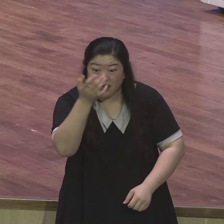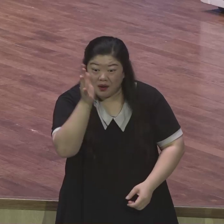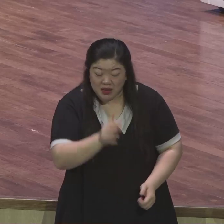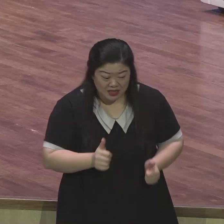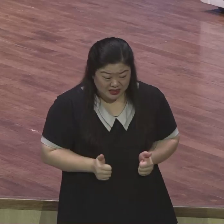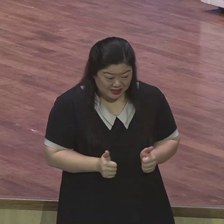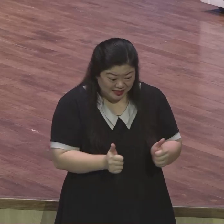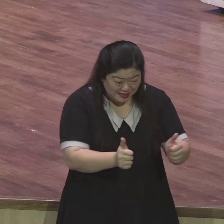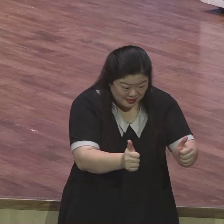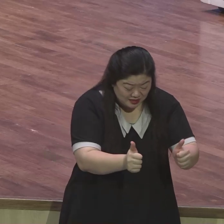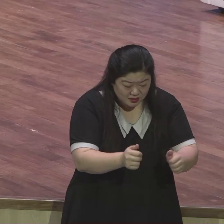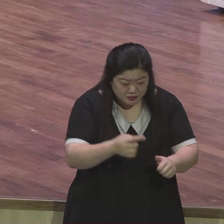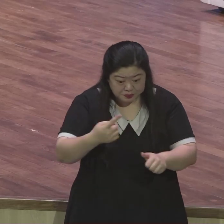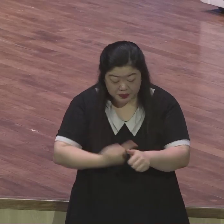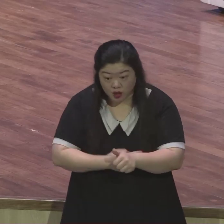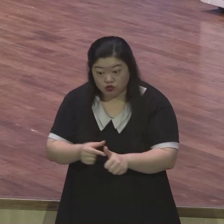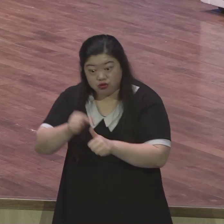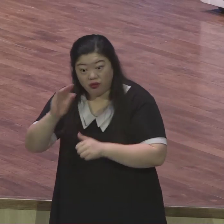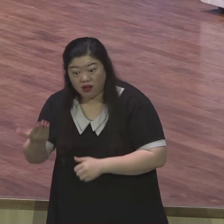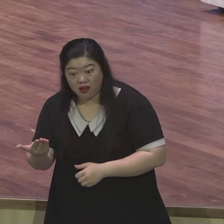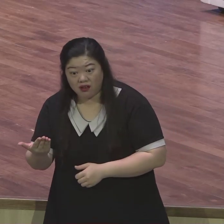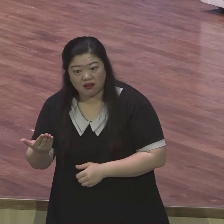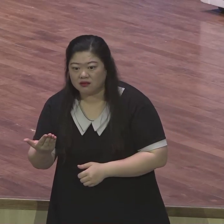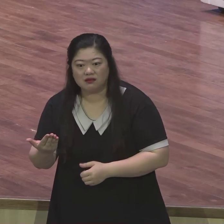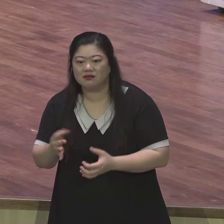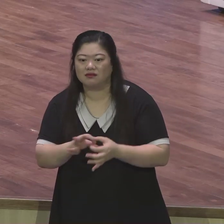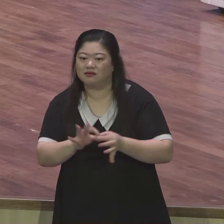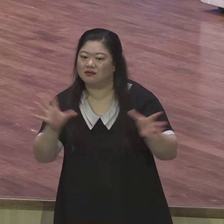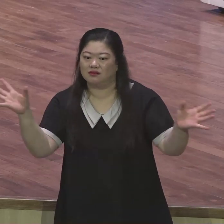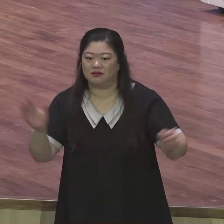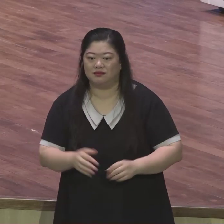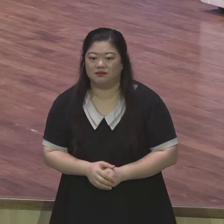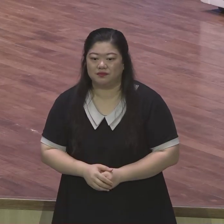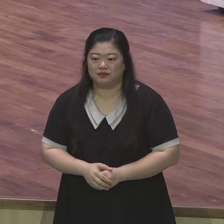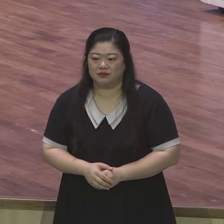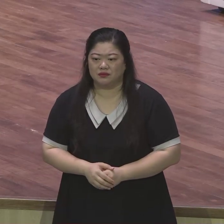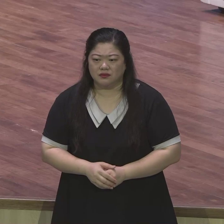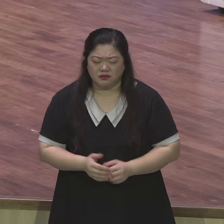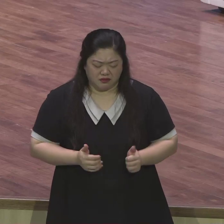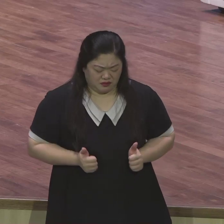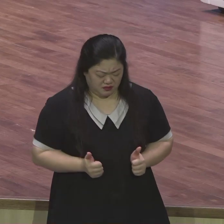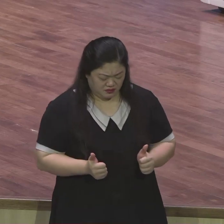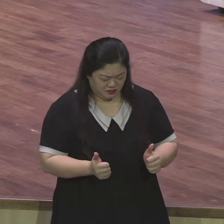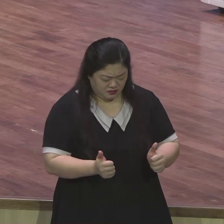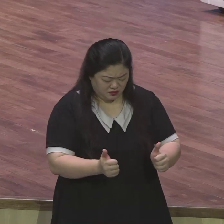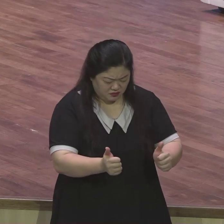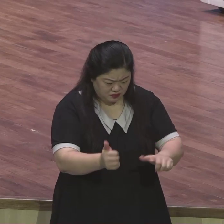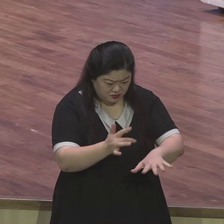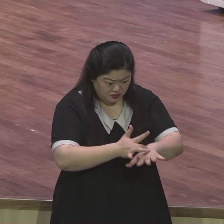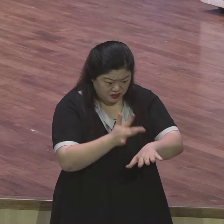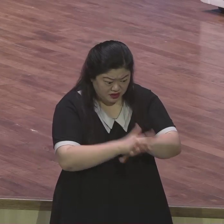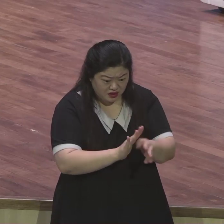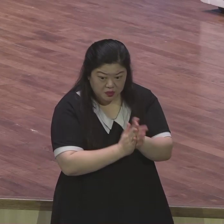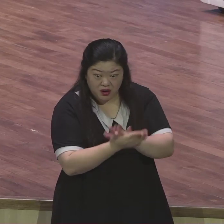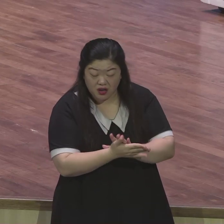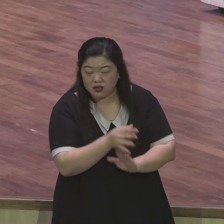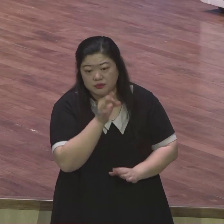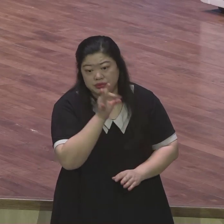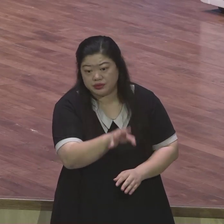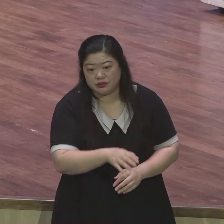그것으로는 사단 이길 수 없어요 그것으로는 나의 체질 바꿀 수 없습니다 하나님의 은혜로만 가능한데 그것은